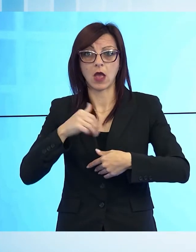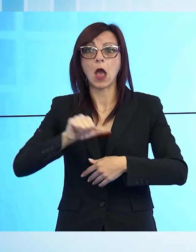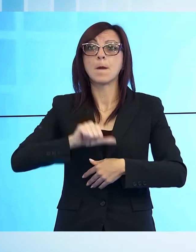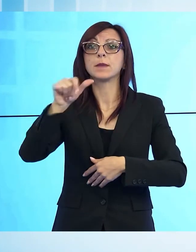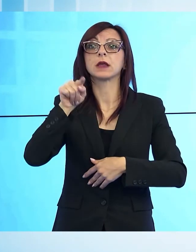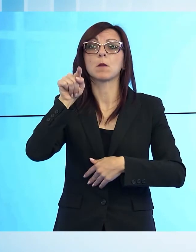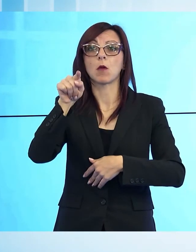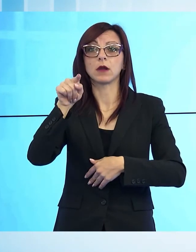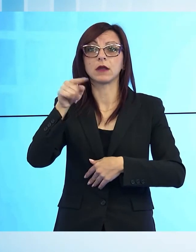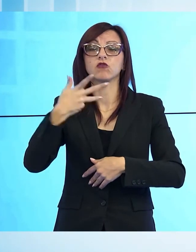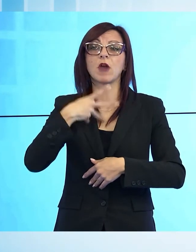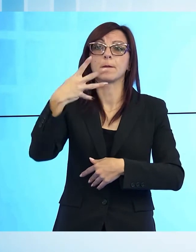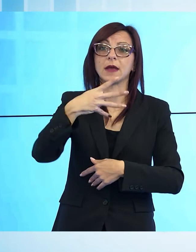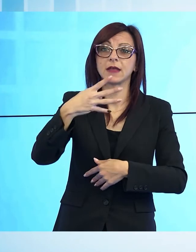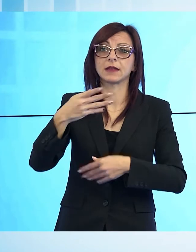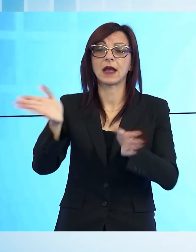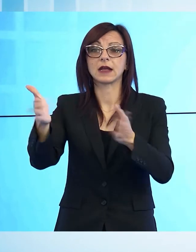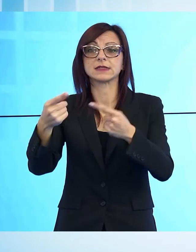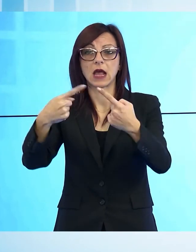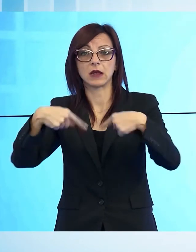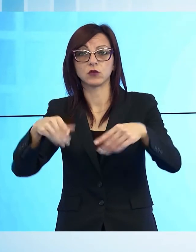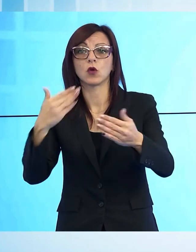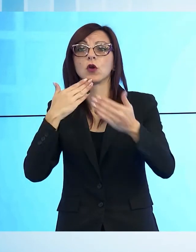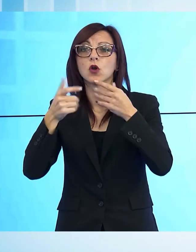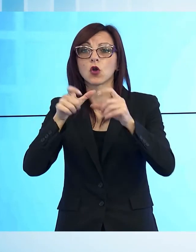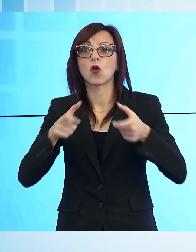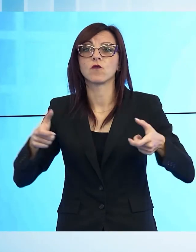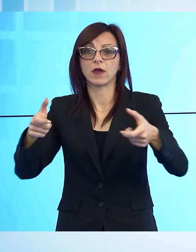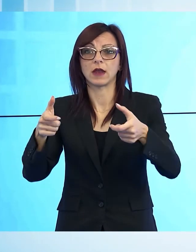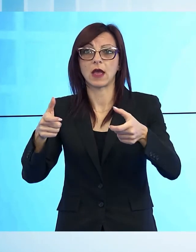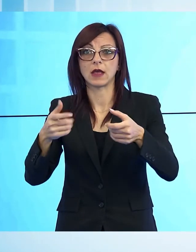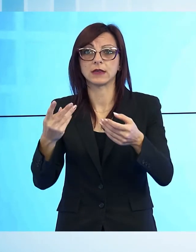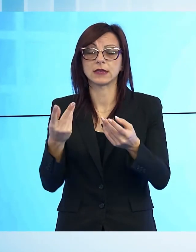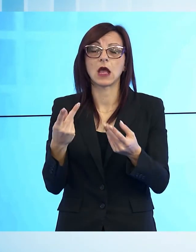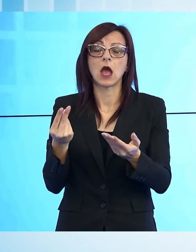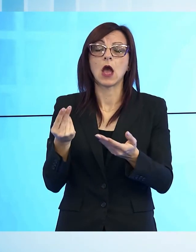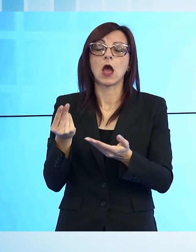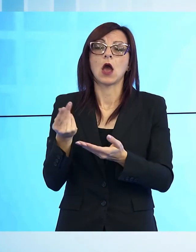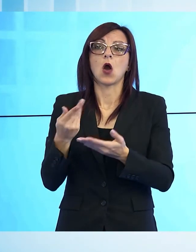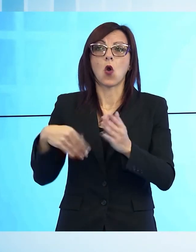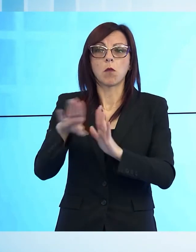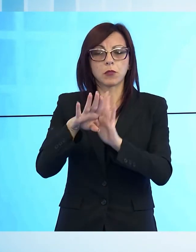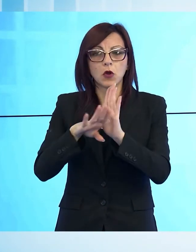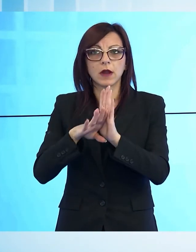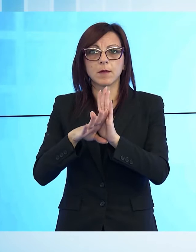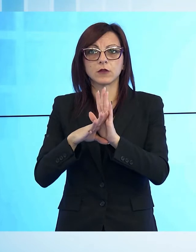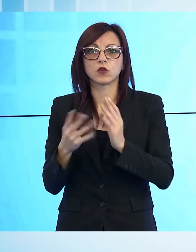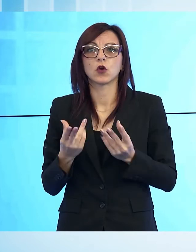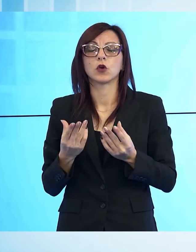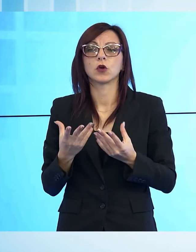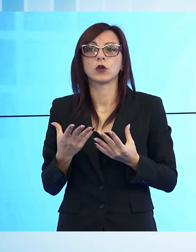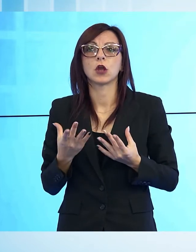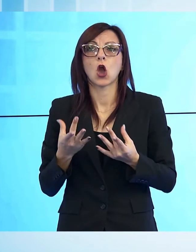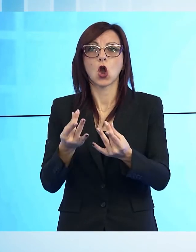per mediateca, sale, riunioni e conferenze e programmazioni in co-working. Tutte attività che verranno e saranno